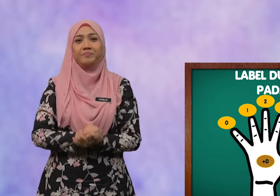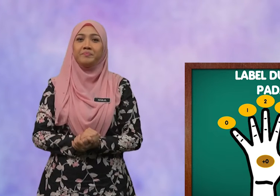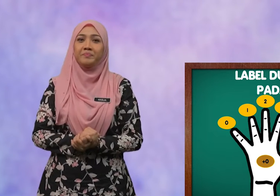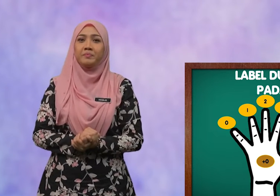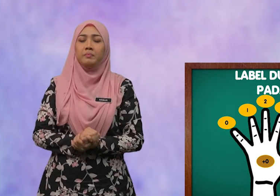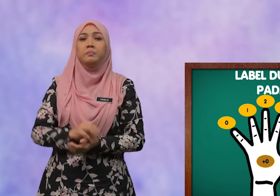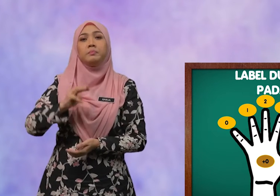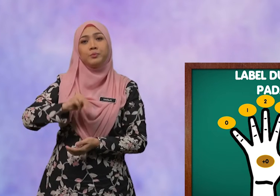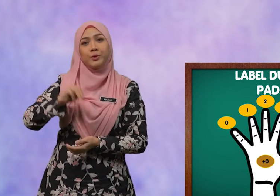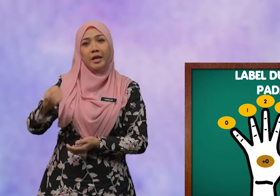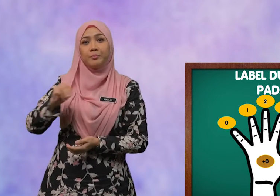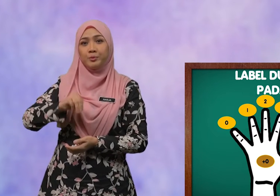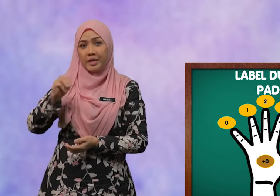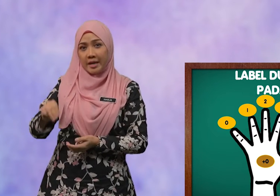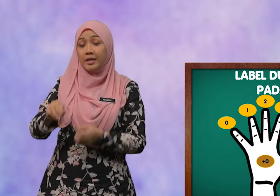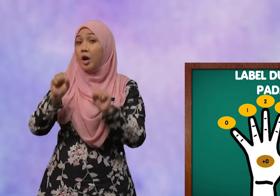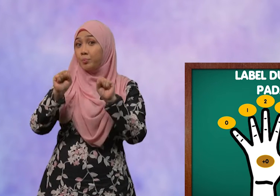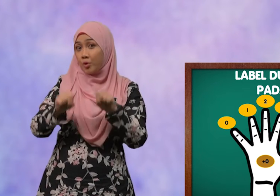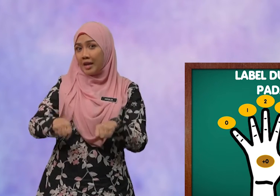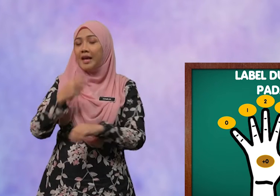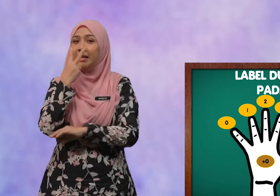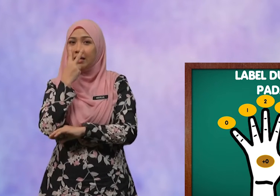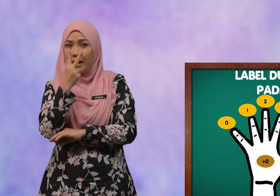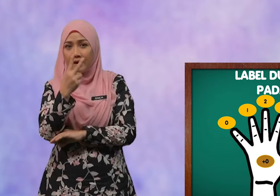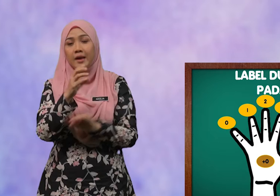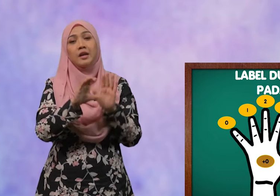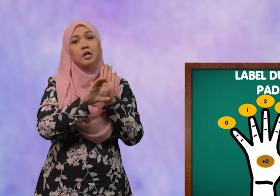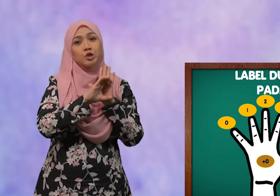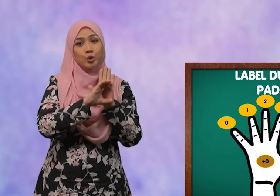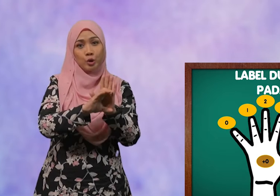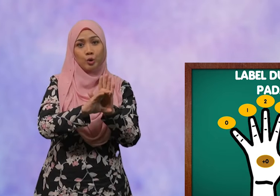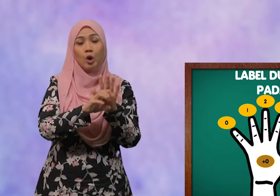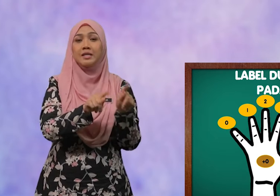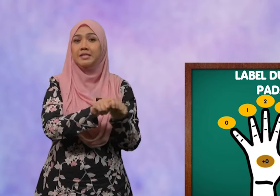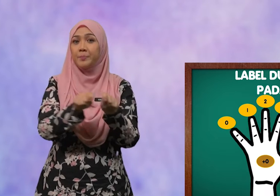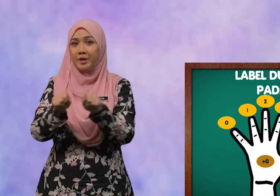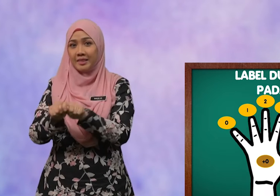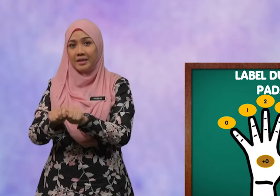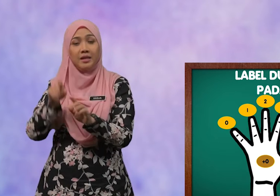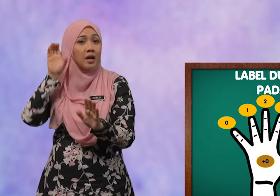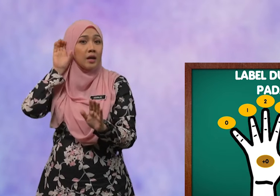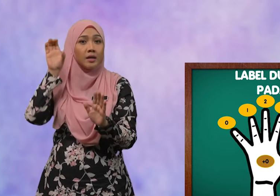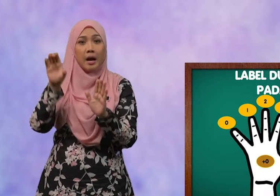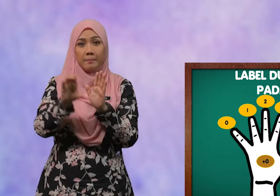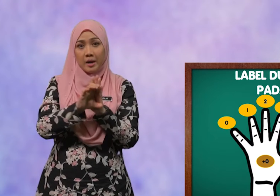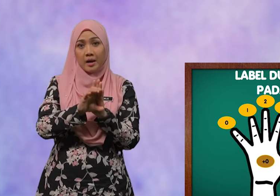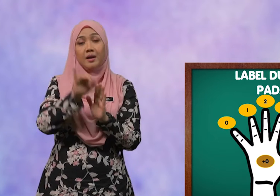Murid-murid Boleh Lihat Contoh Seperti Gambar